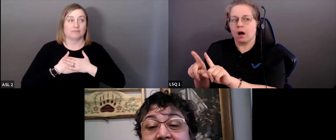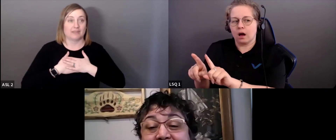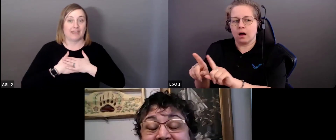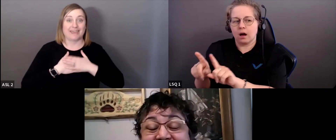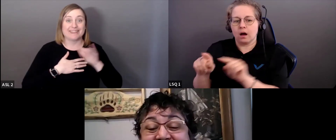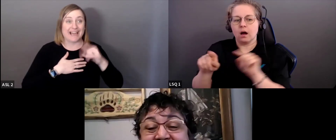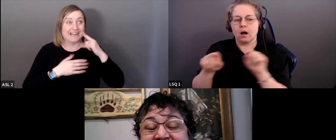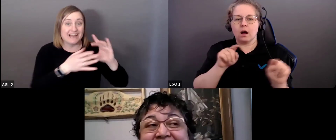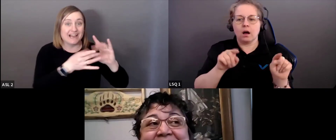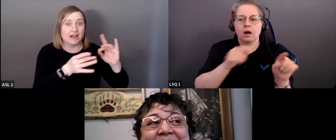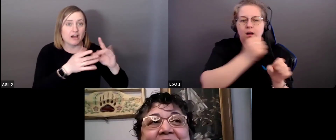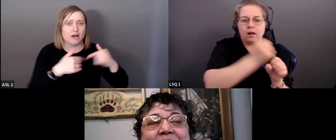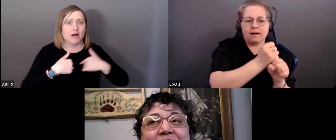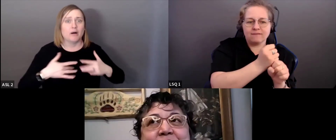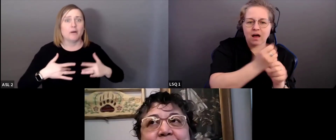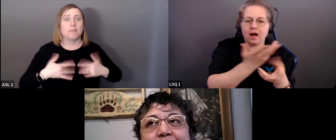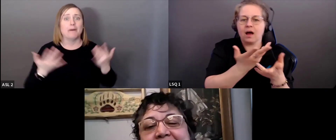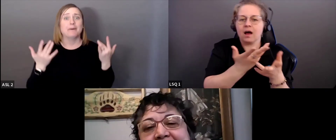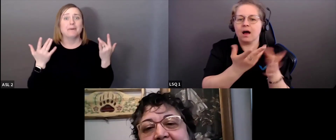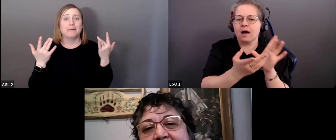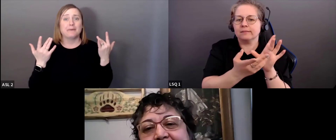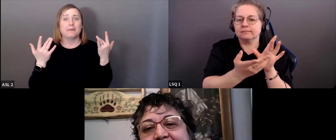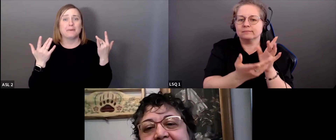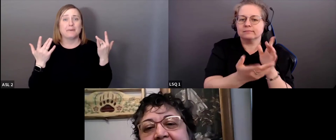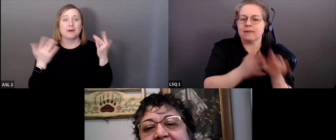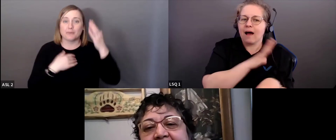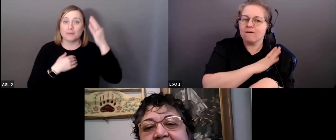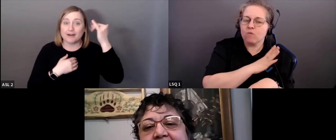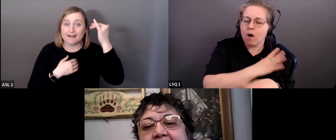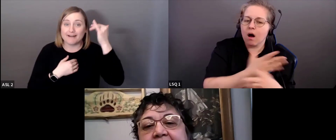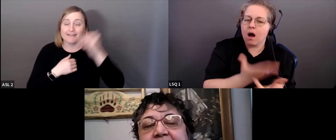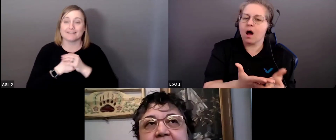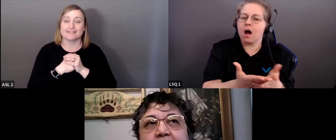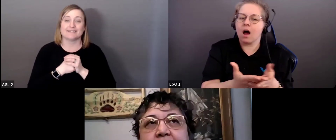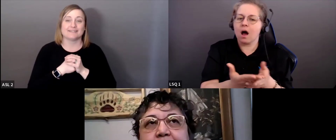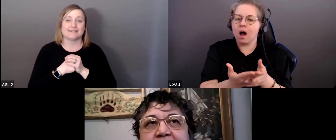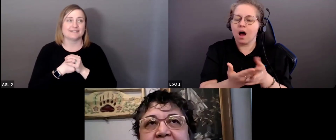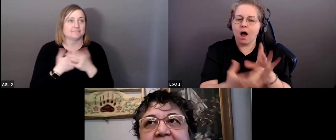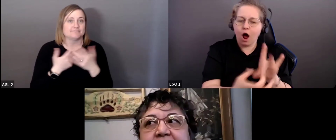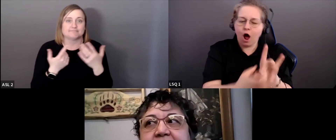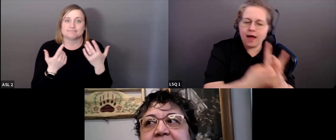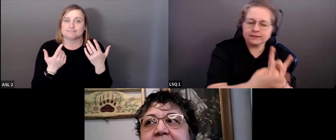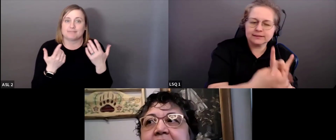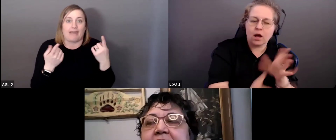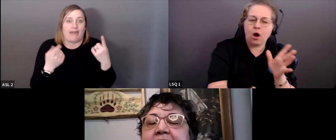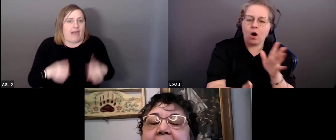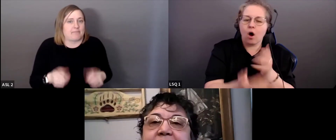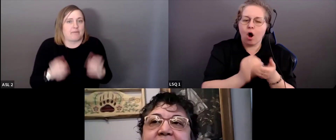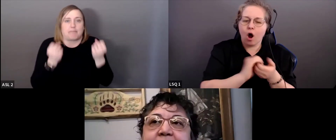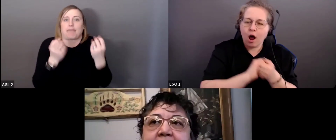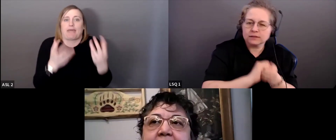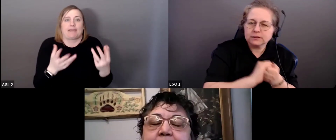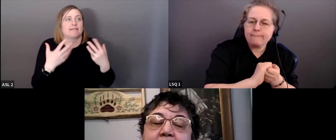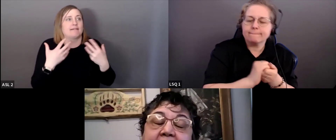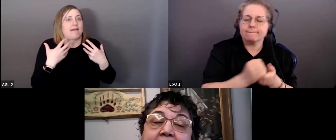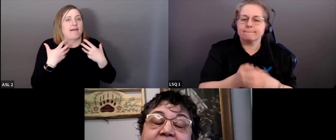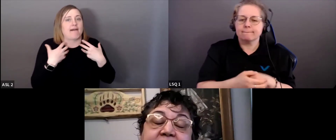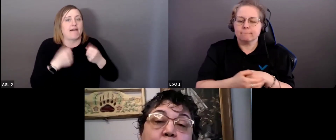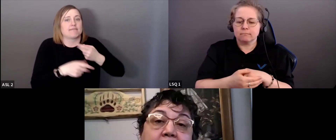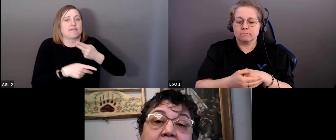avoir des interactions. J'ai trouvé ça formidable.